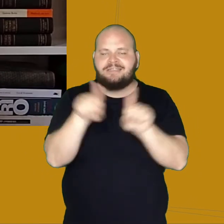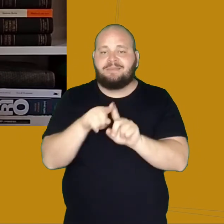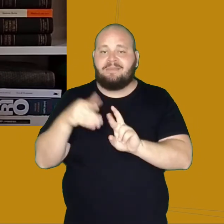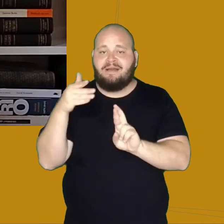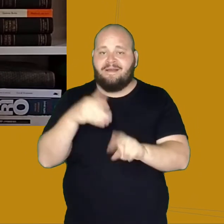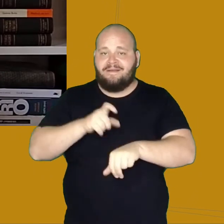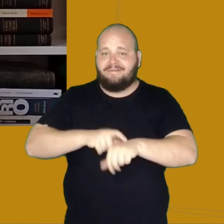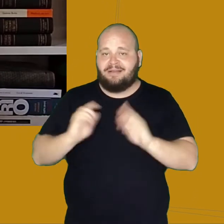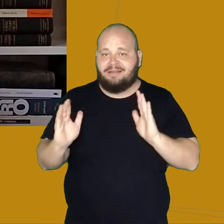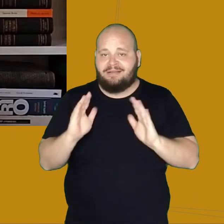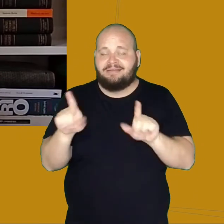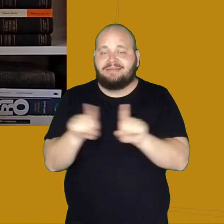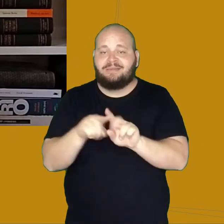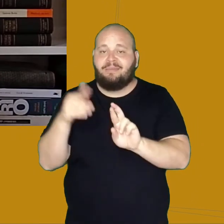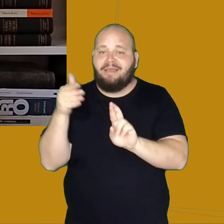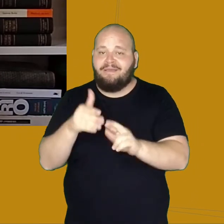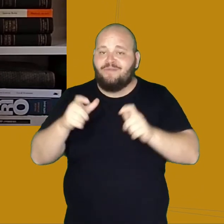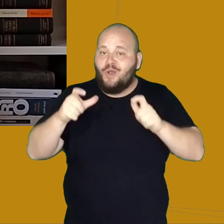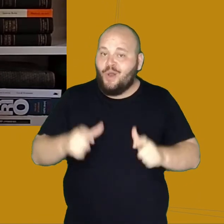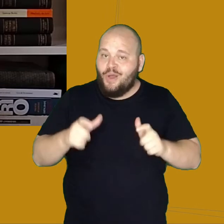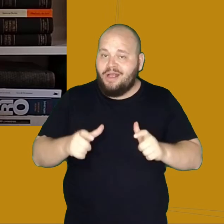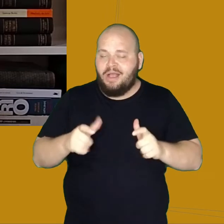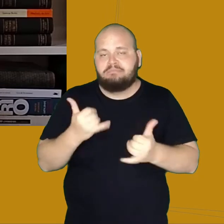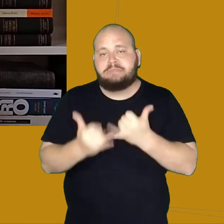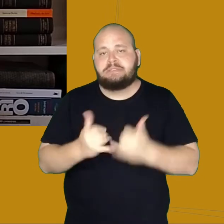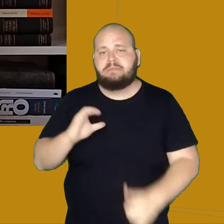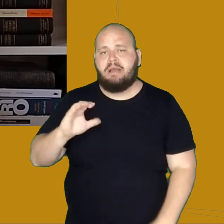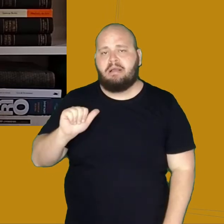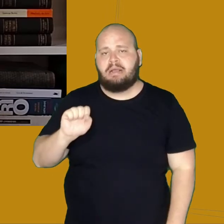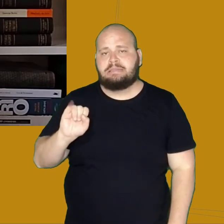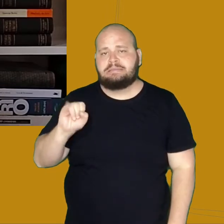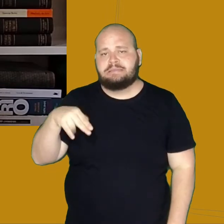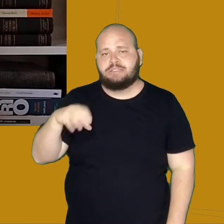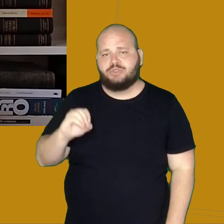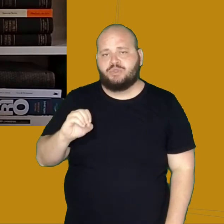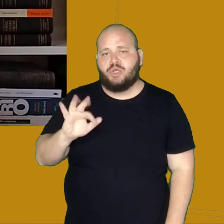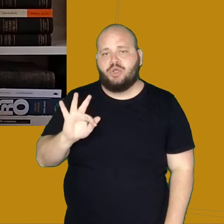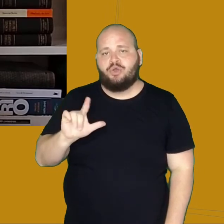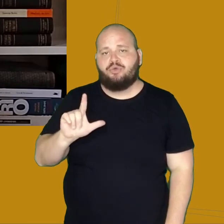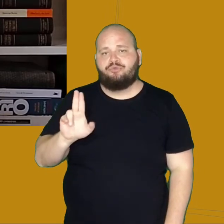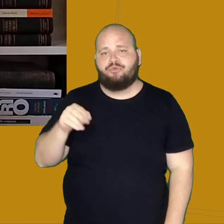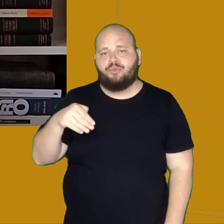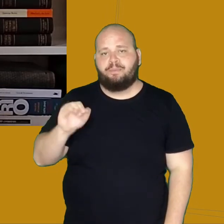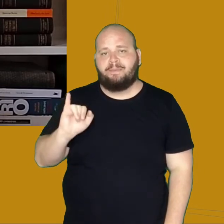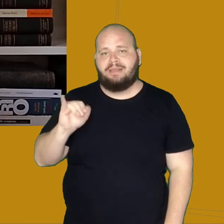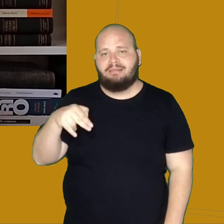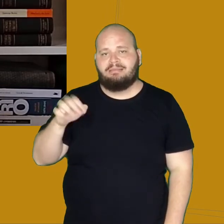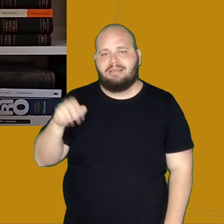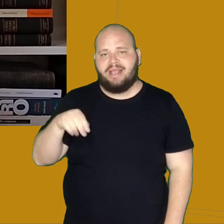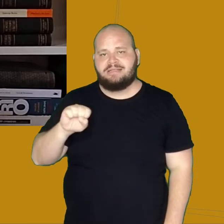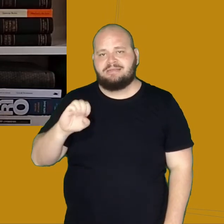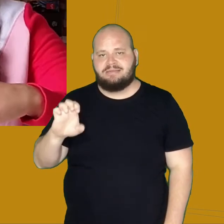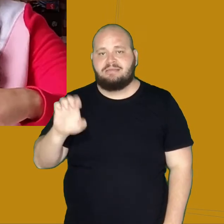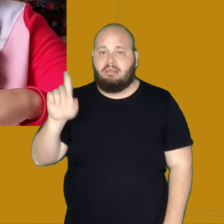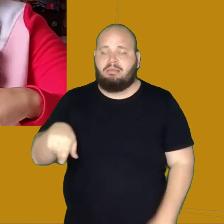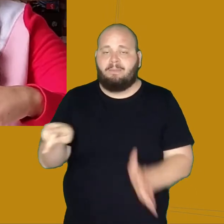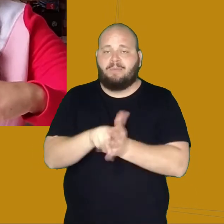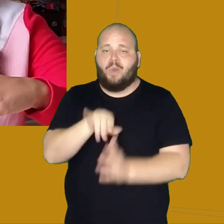local em que a história se passa. O Cassino Fluminense, por exemplo, é um importante marco do Rio de Janeiro do século XIX. E a crença do